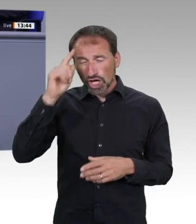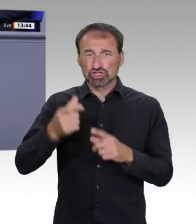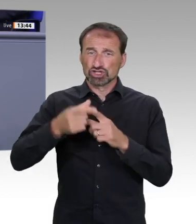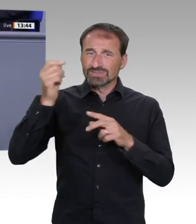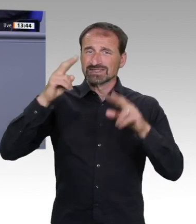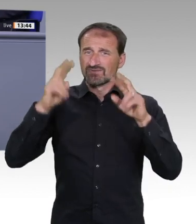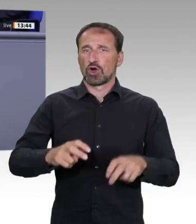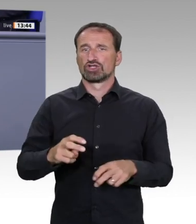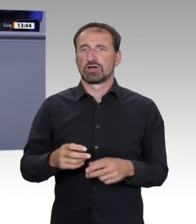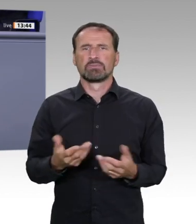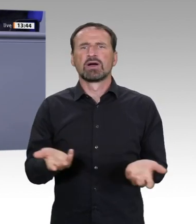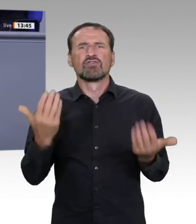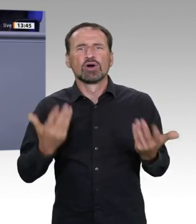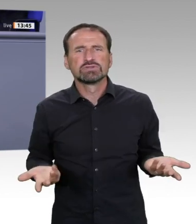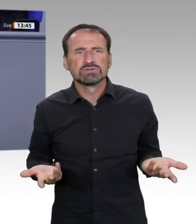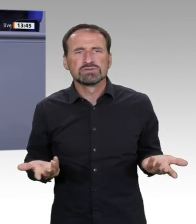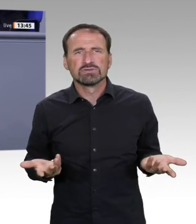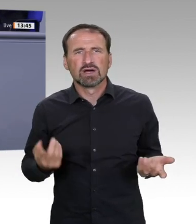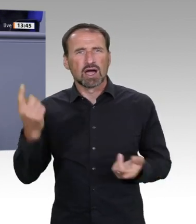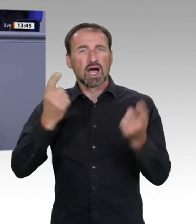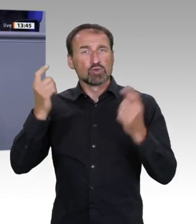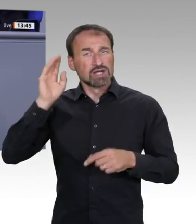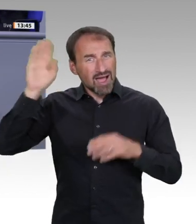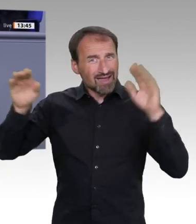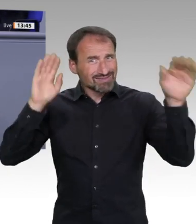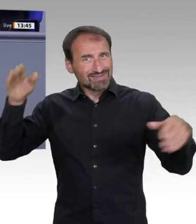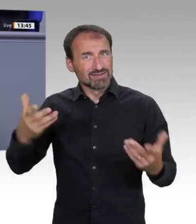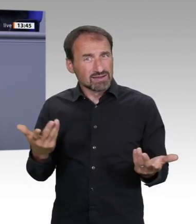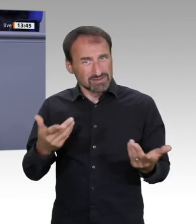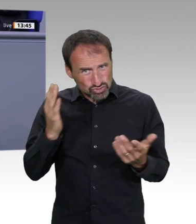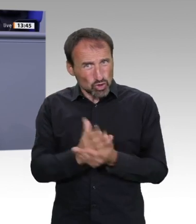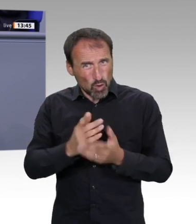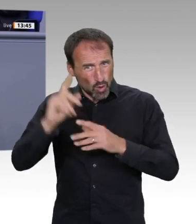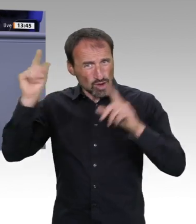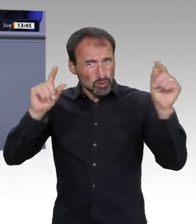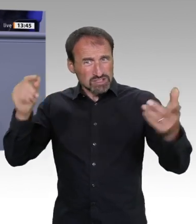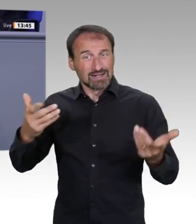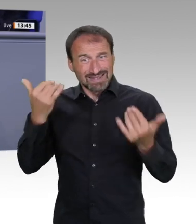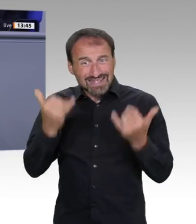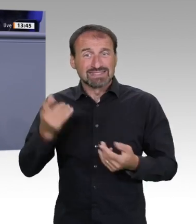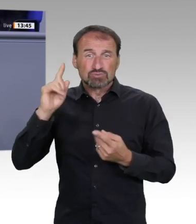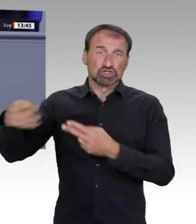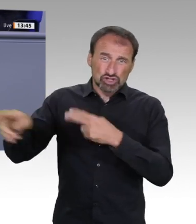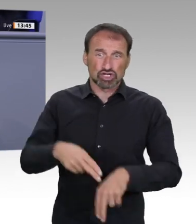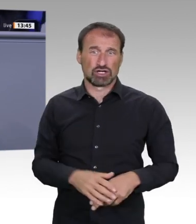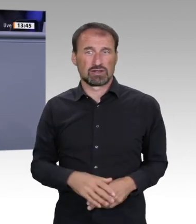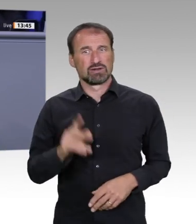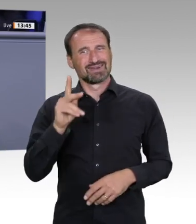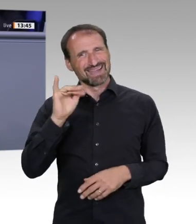das ist leider nicht so. Noch so oft hängt der Zugang zur Bildung von der sozialen Herkunft